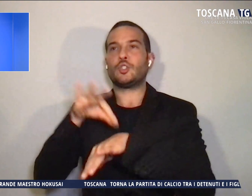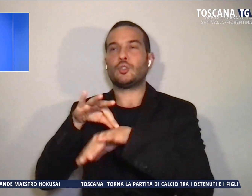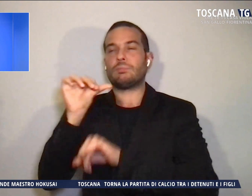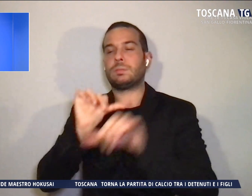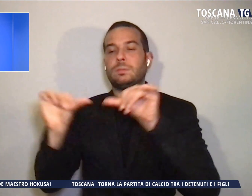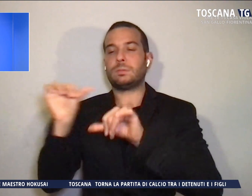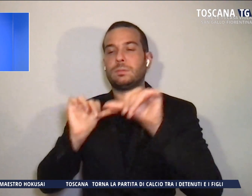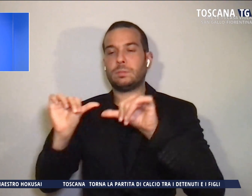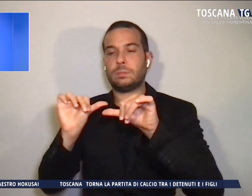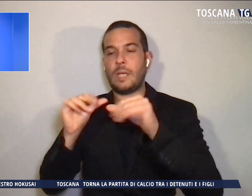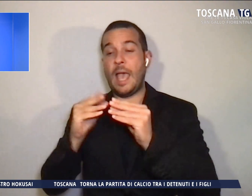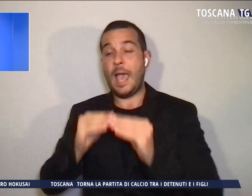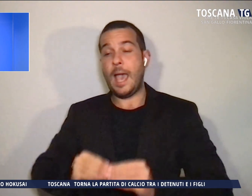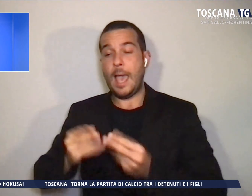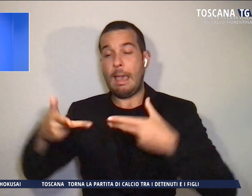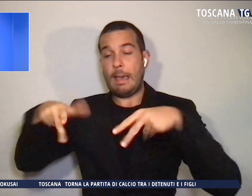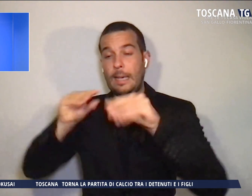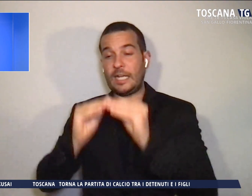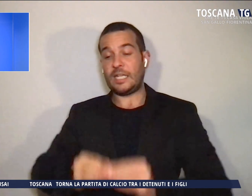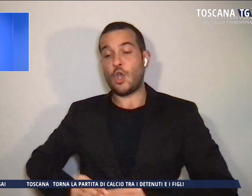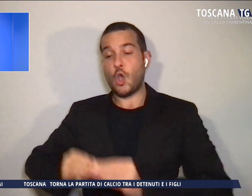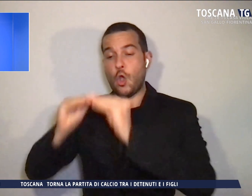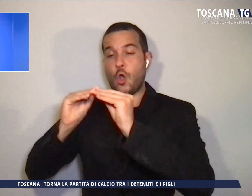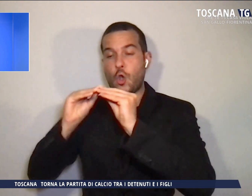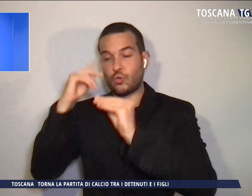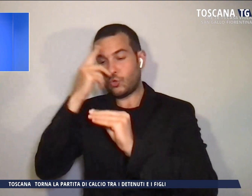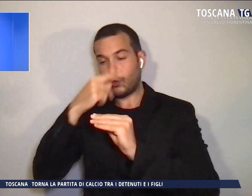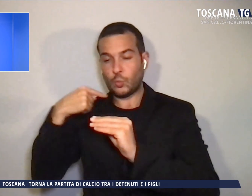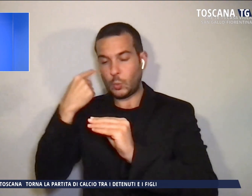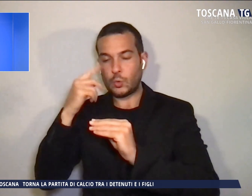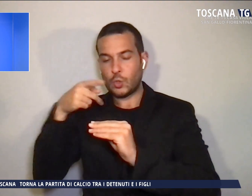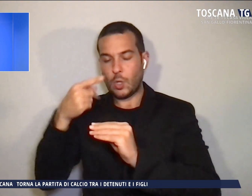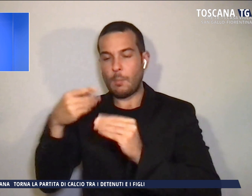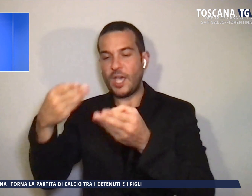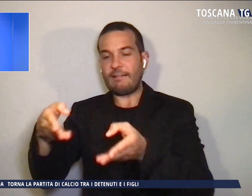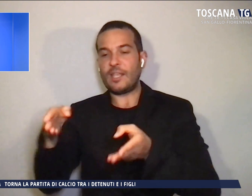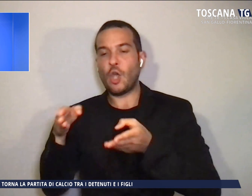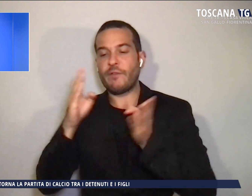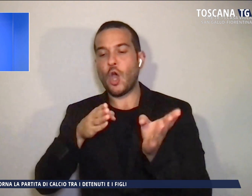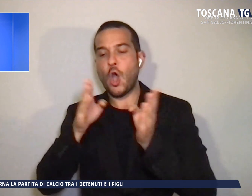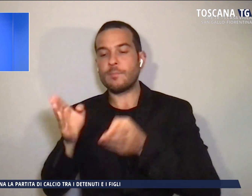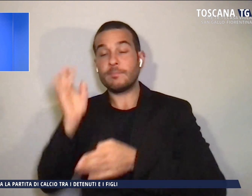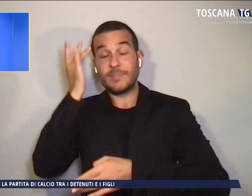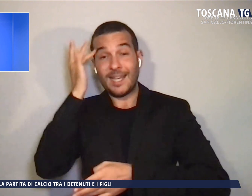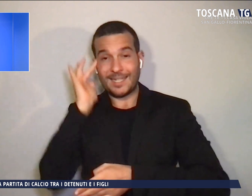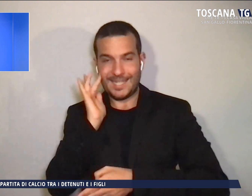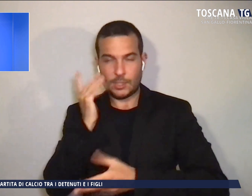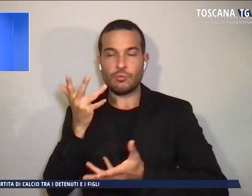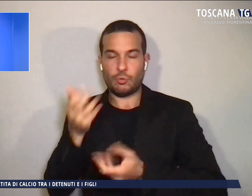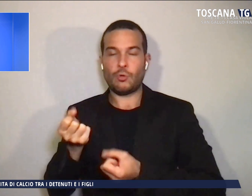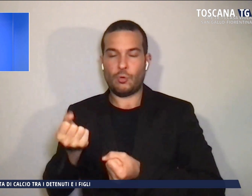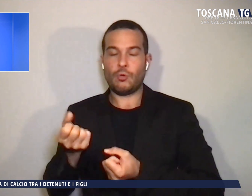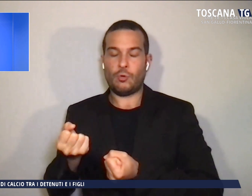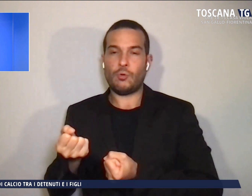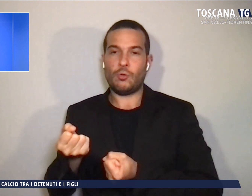e un ricovero urgente in ospedale con il rischio concreto di perdere